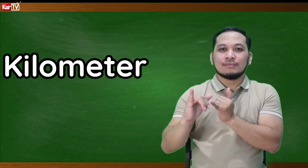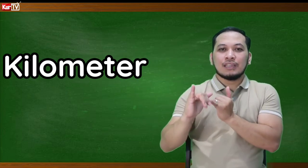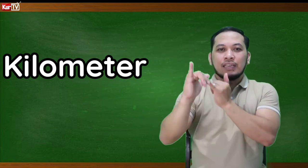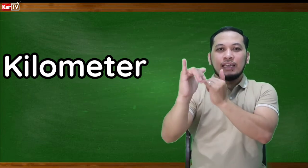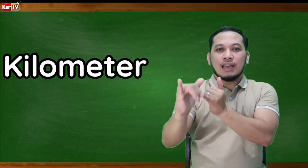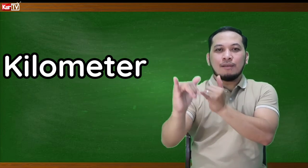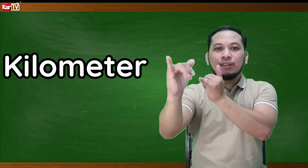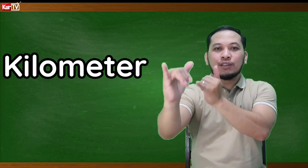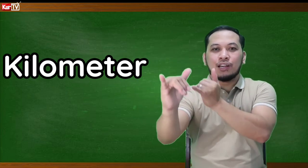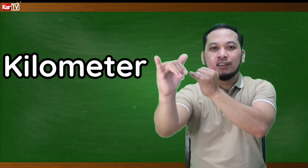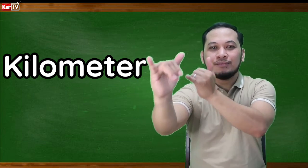Kilometer.